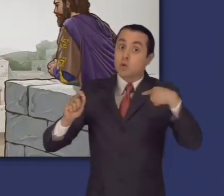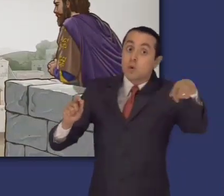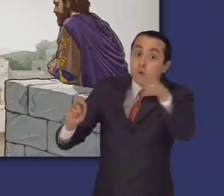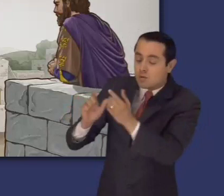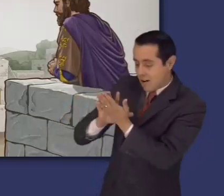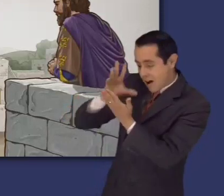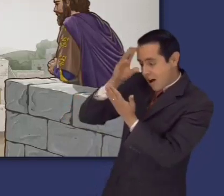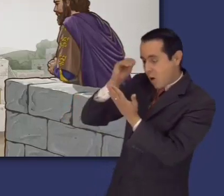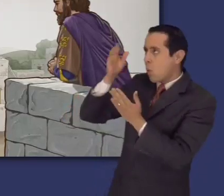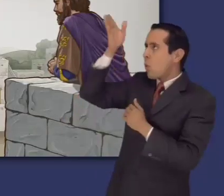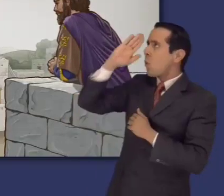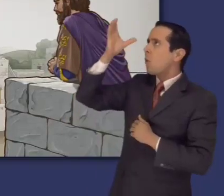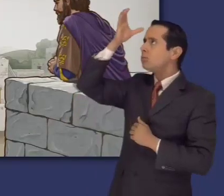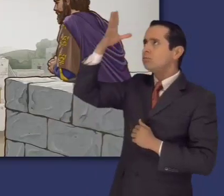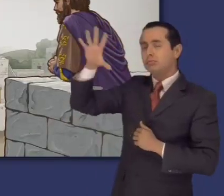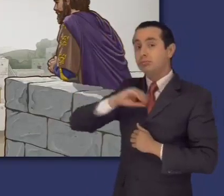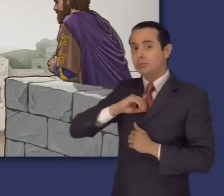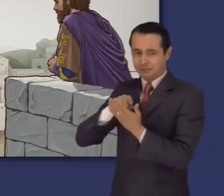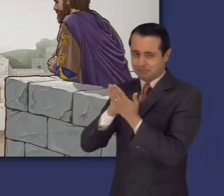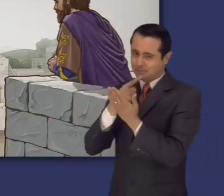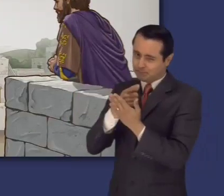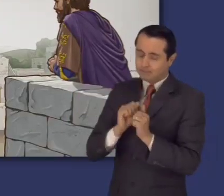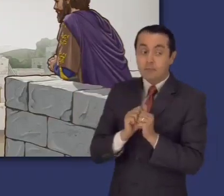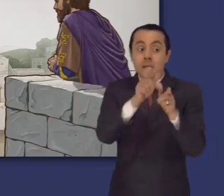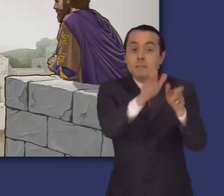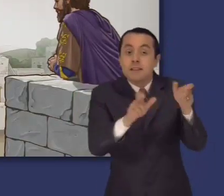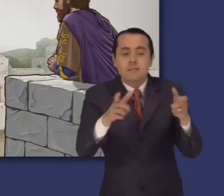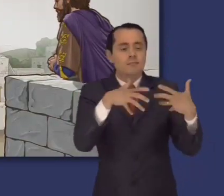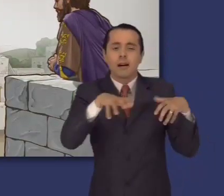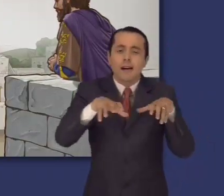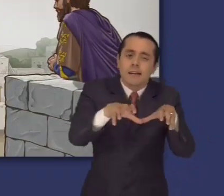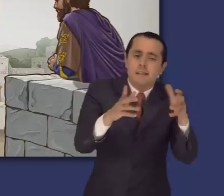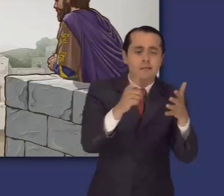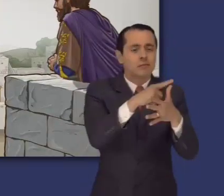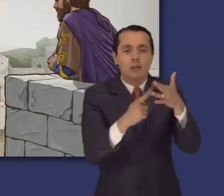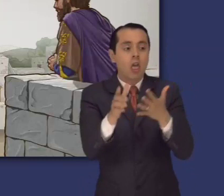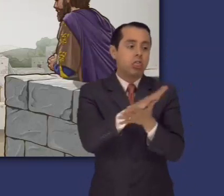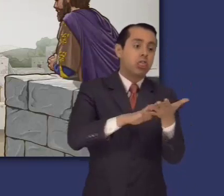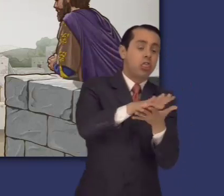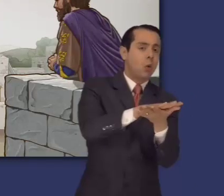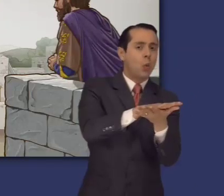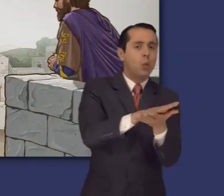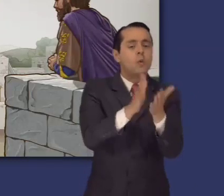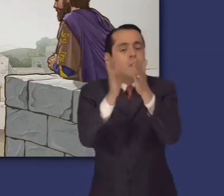que nos ayudan a adquirir sabiduría divina. Muestra que, para todo hay un tiempo señalado.